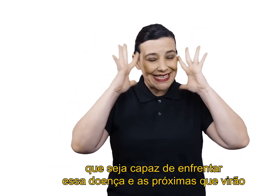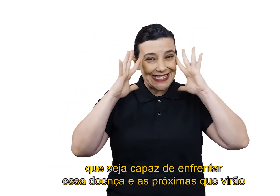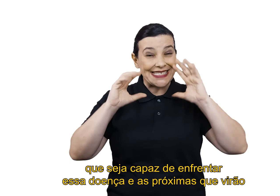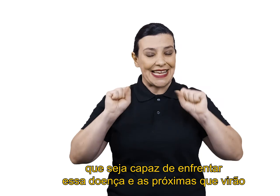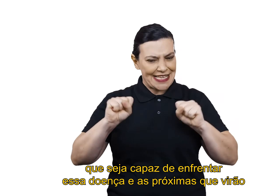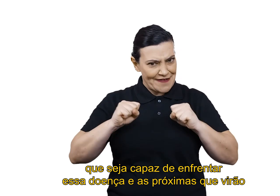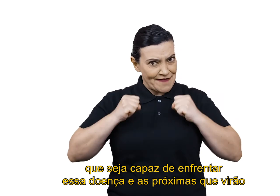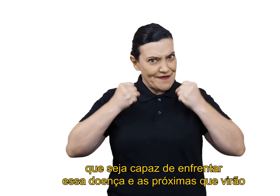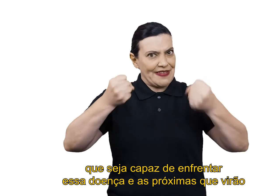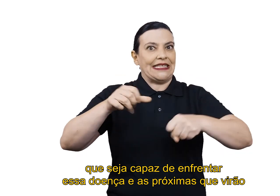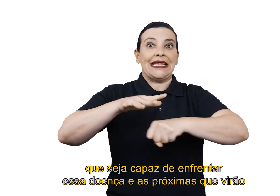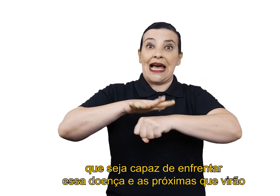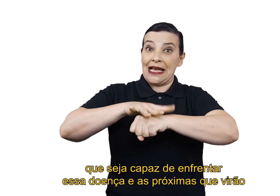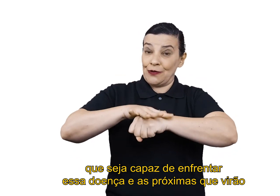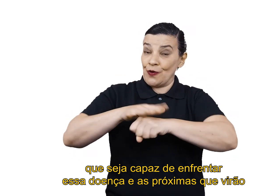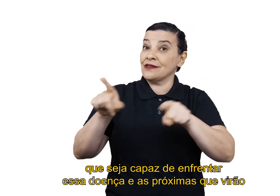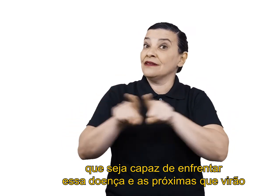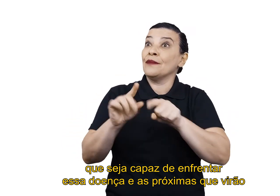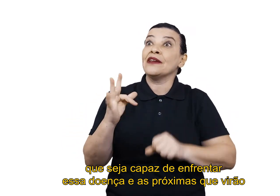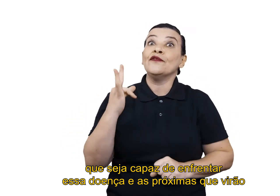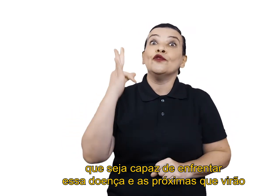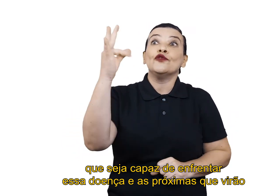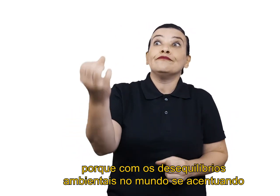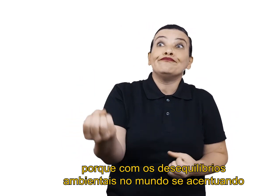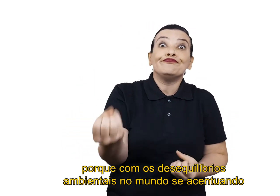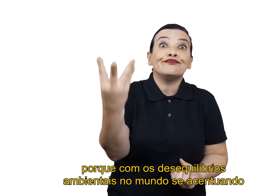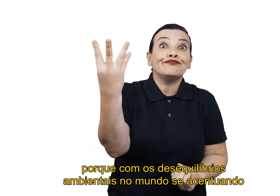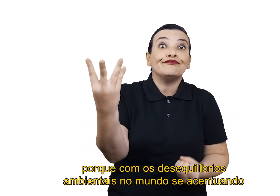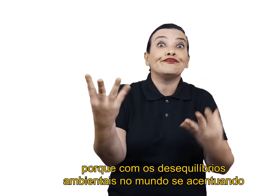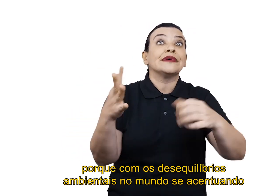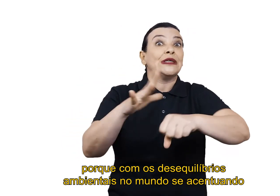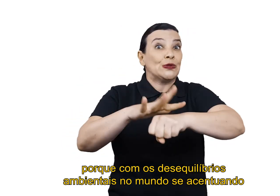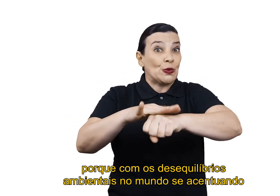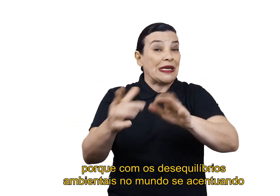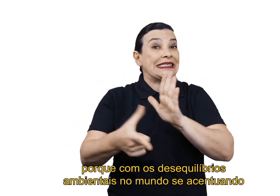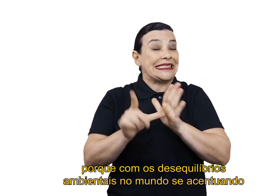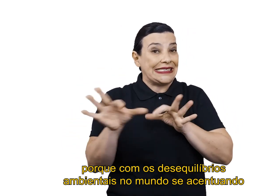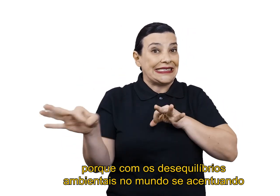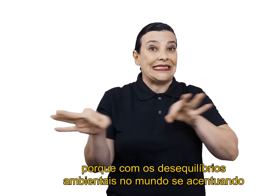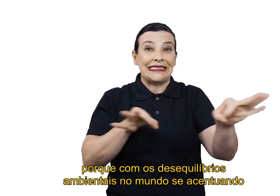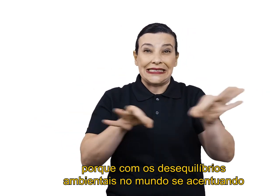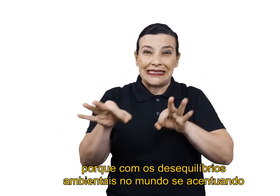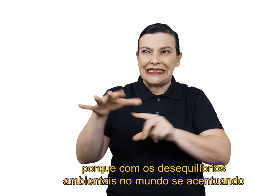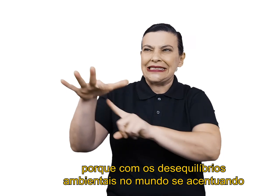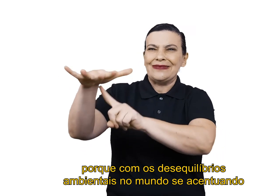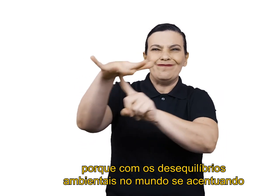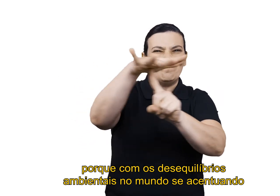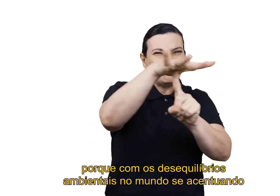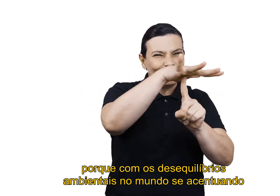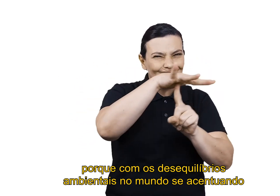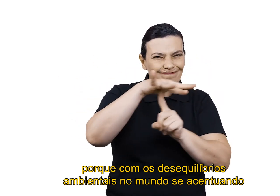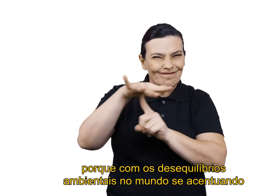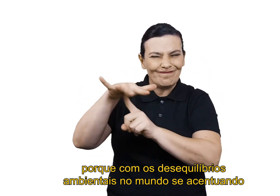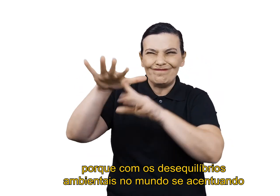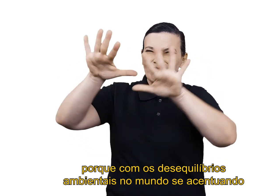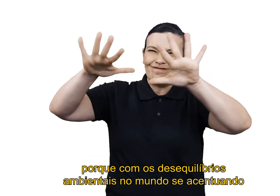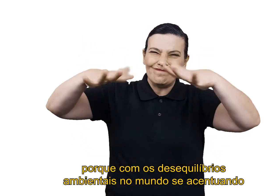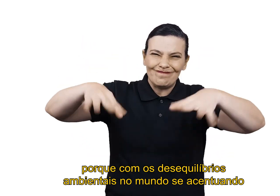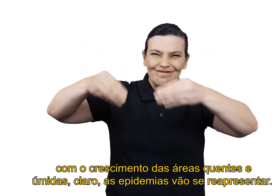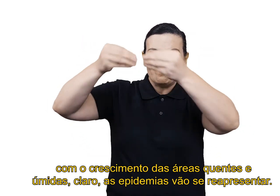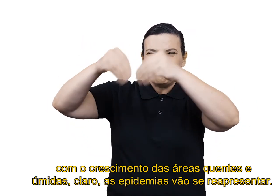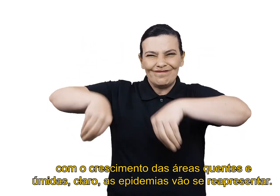enfrentar essa doença e as próximas que virão, né? Porque, com os desequilíbrios ambientais do mundo se